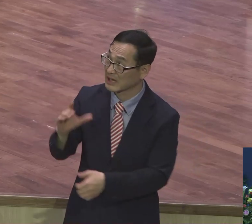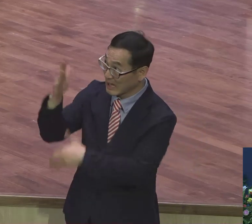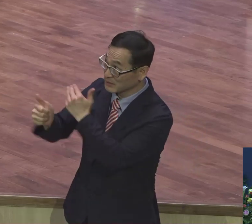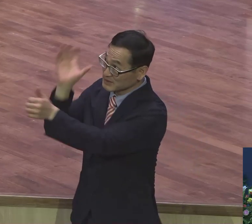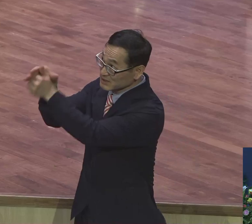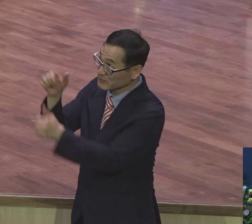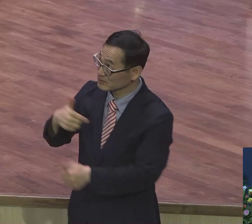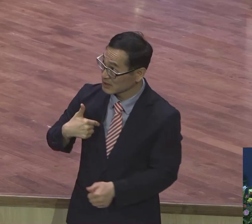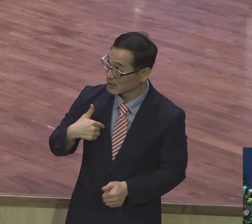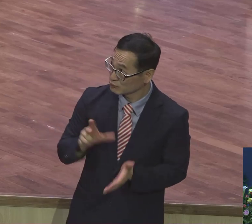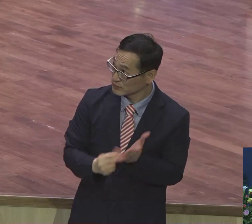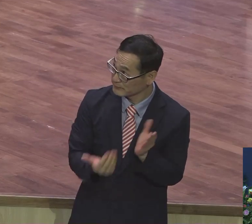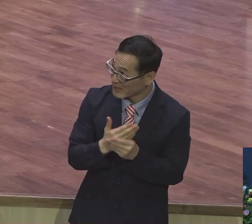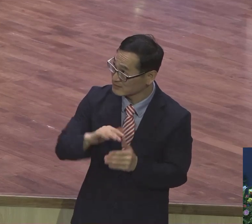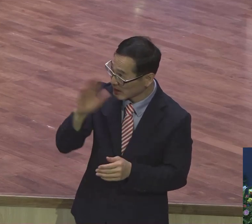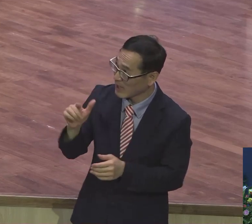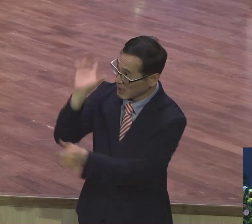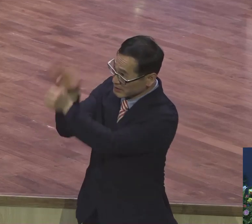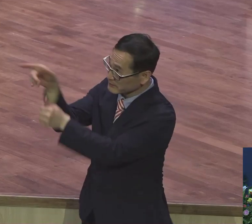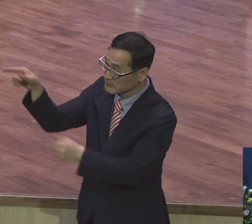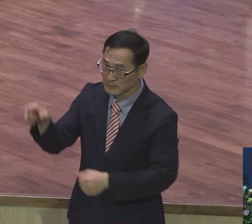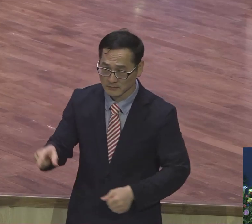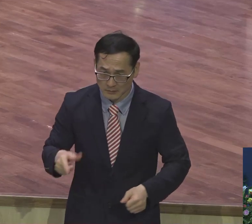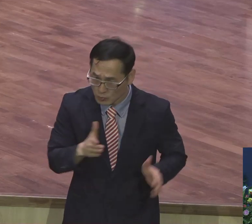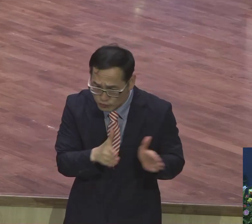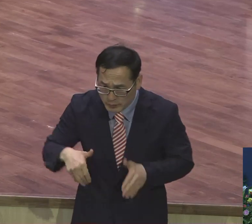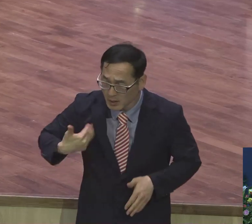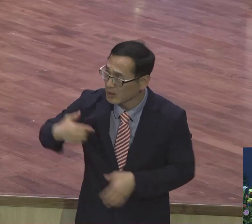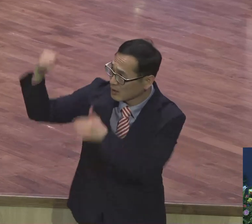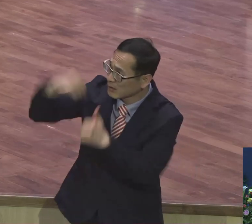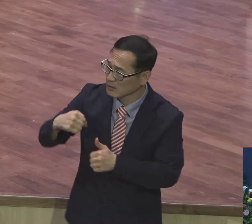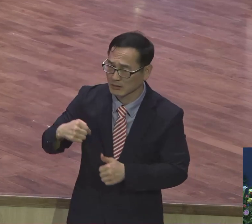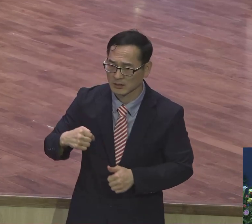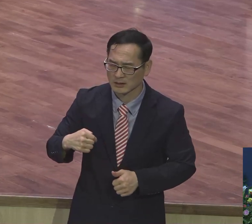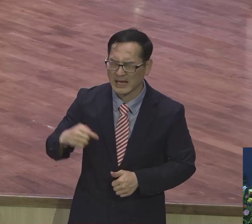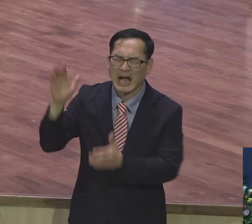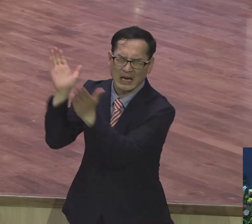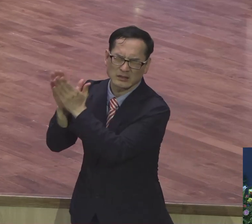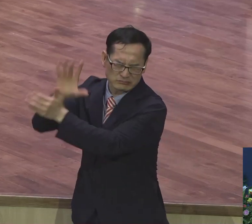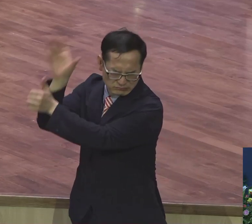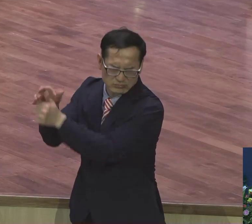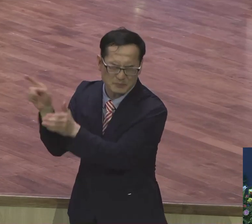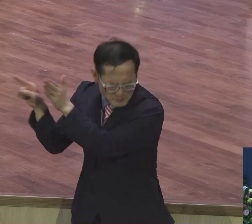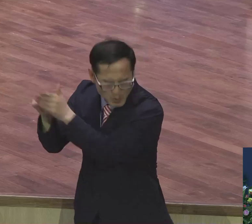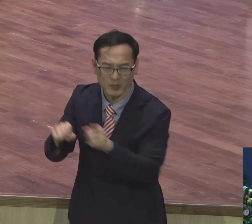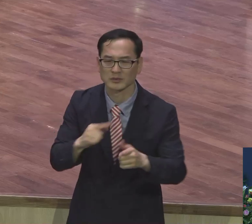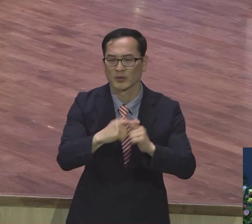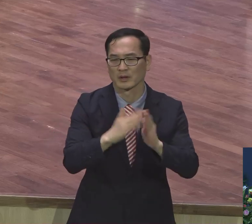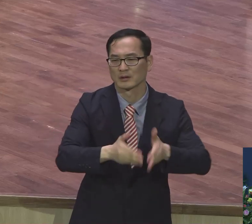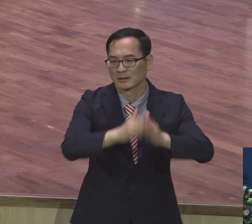무슨 말을 하지 준비도 안 되는데 그냥 가면 하나님 말하게 하신다니까요